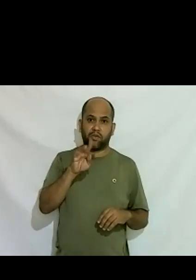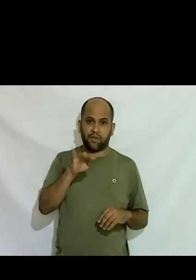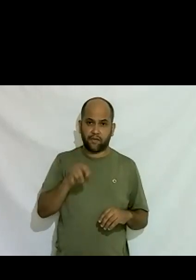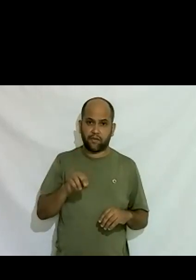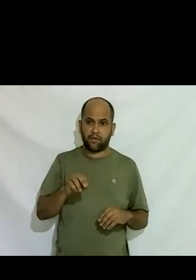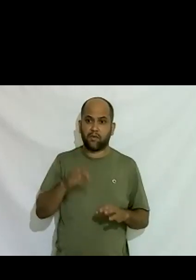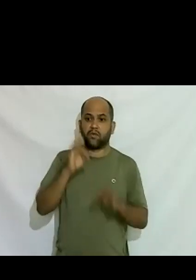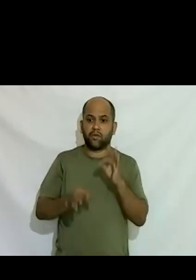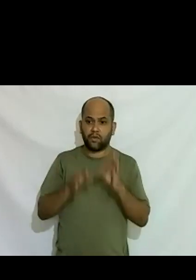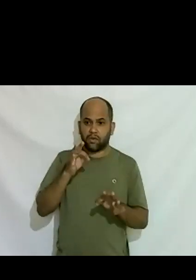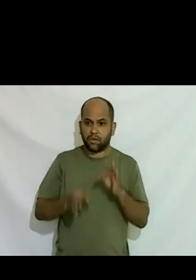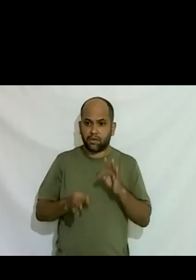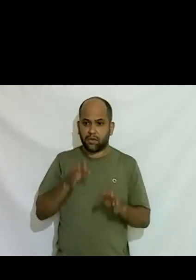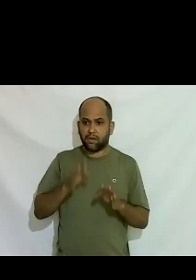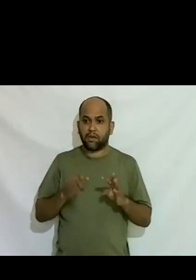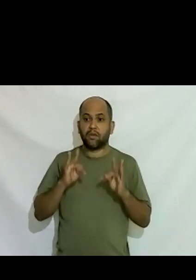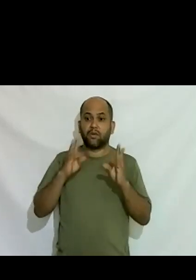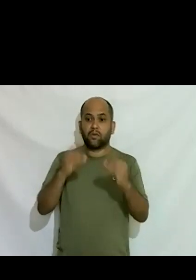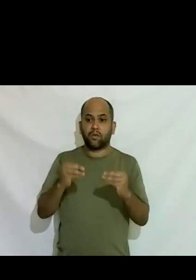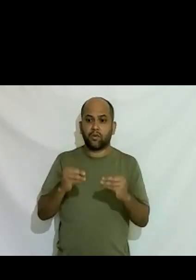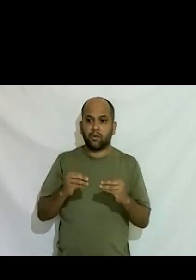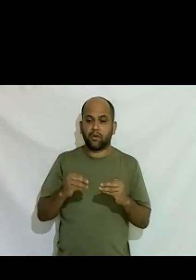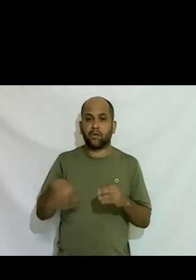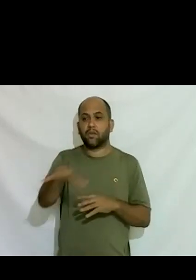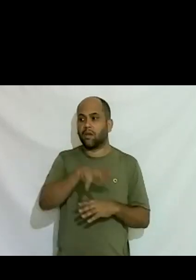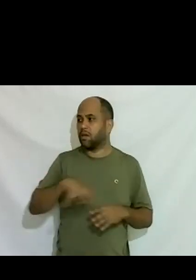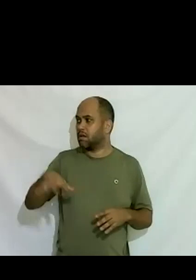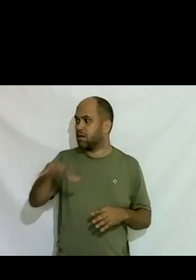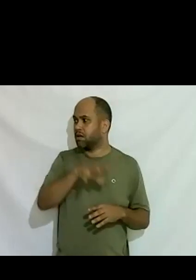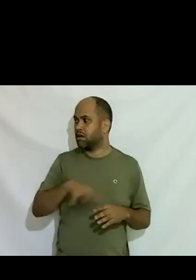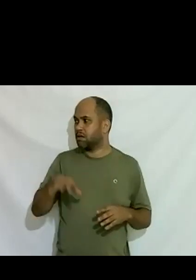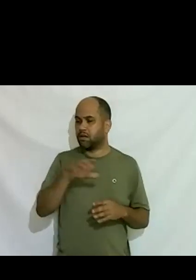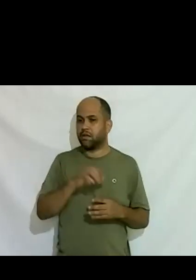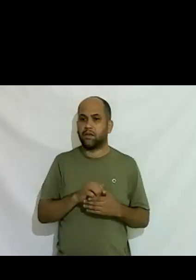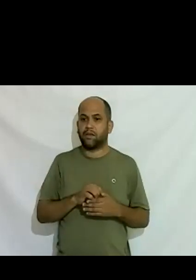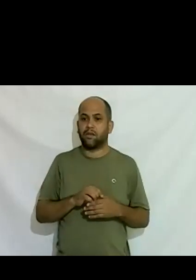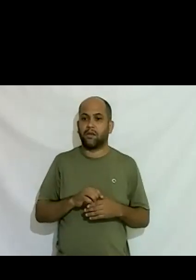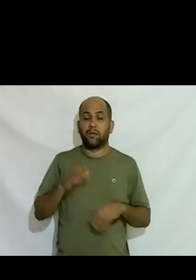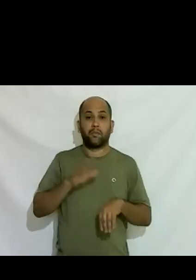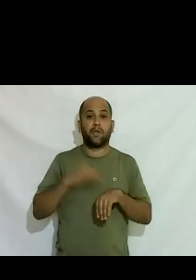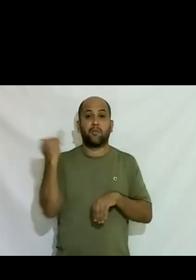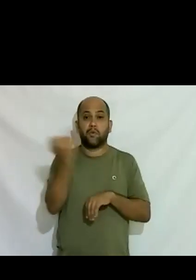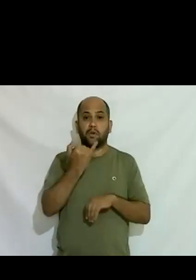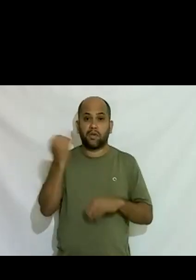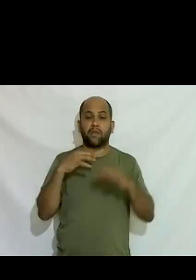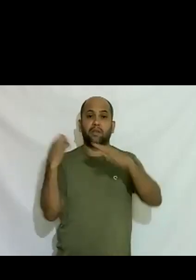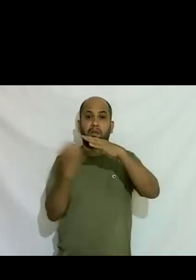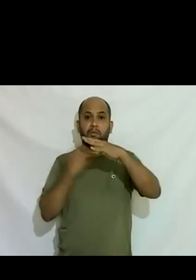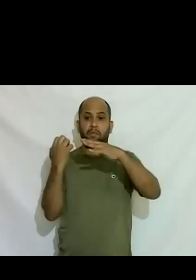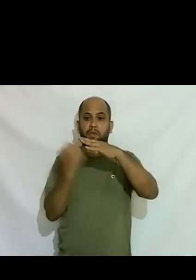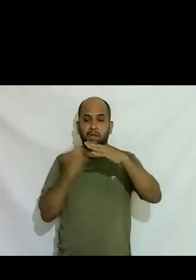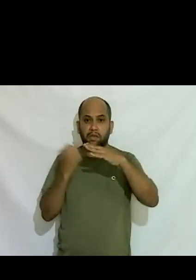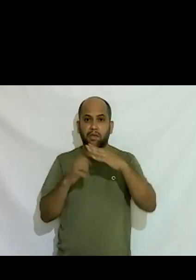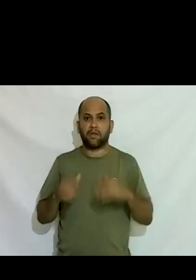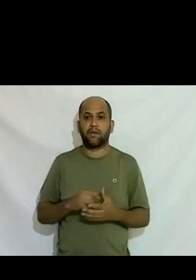judiciário em todos os setores mais importantes nas empresas nos cargos maiores das